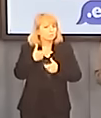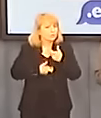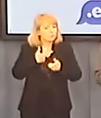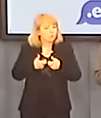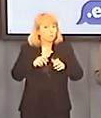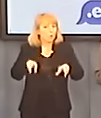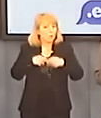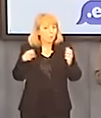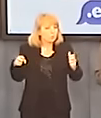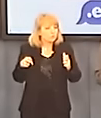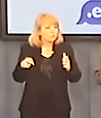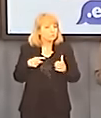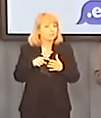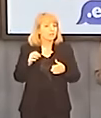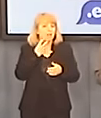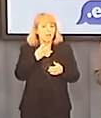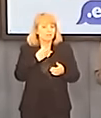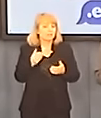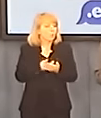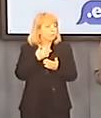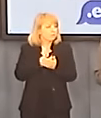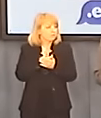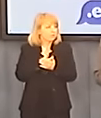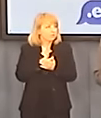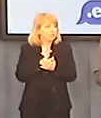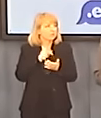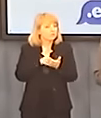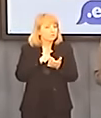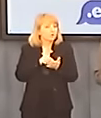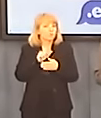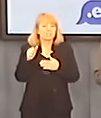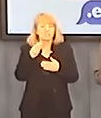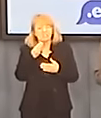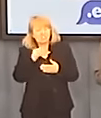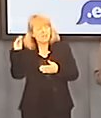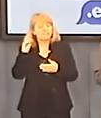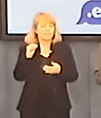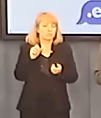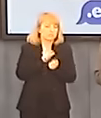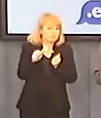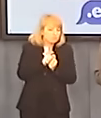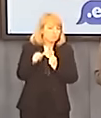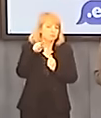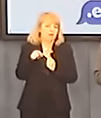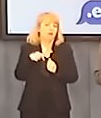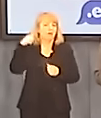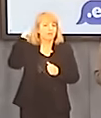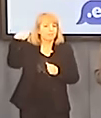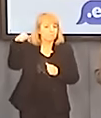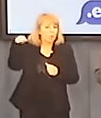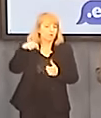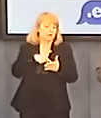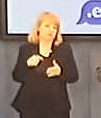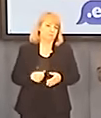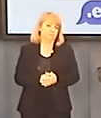Wydziału Energii Odnawialnej w Ministerstwie Gospodarki, bo to są dzisiaj najwięksi szkodnicy dla demokracji energetycznej. Jeszcze jedno